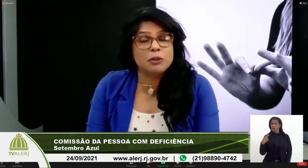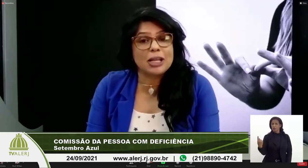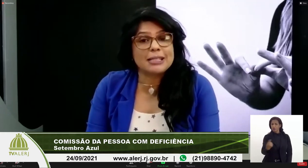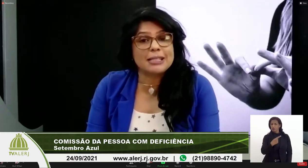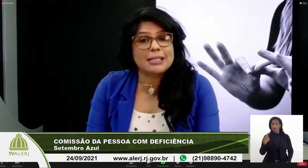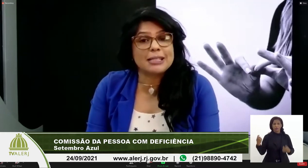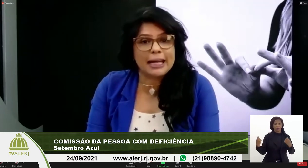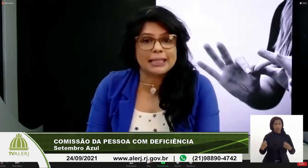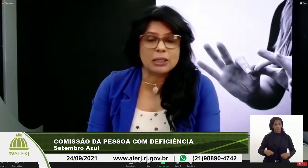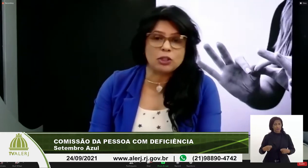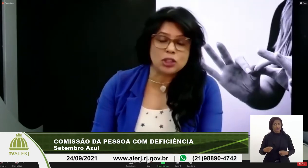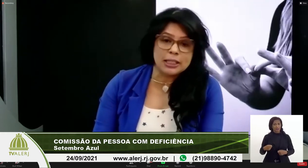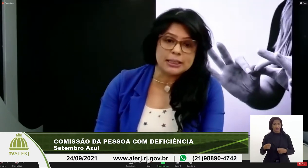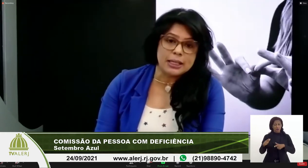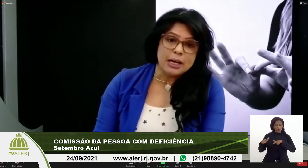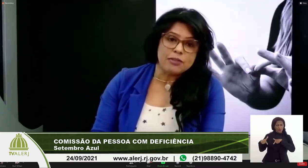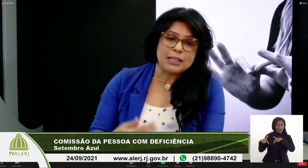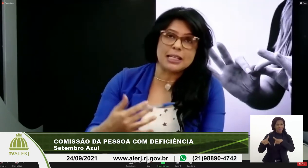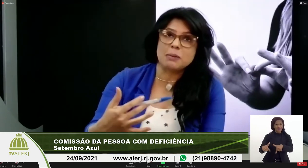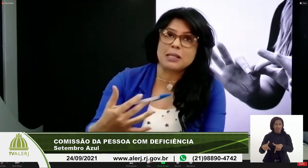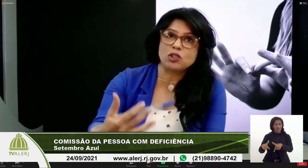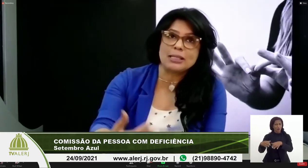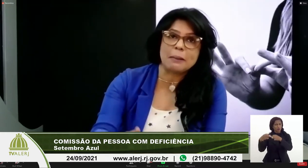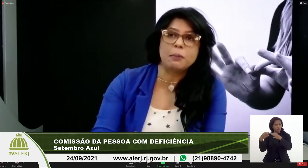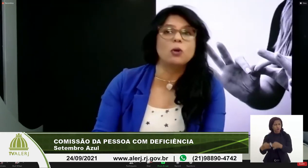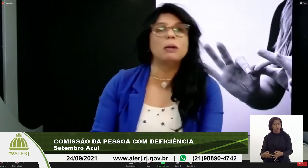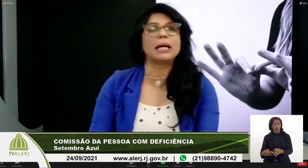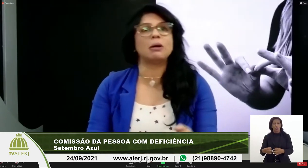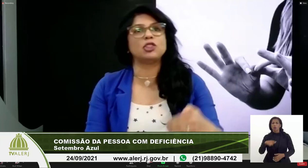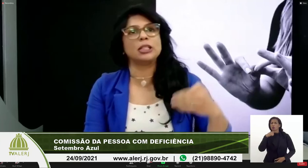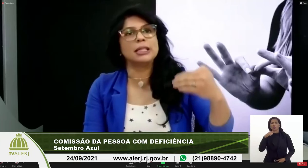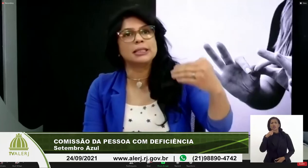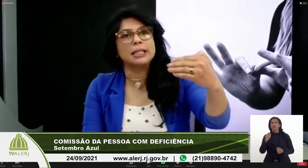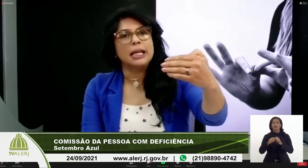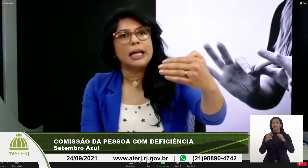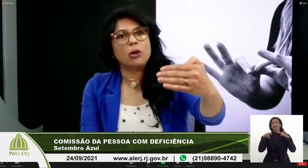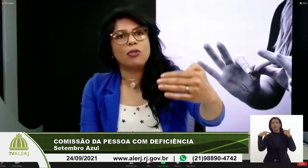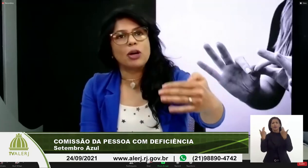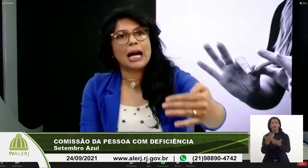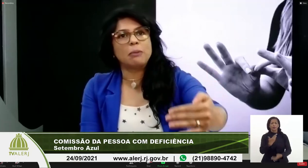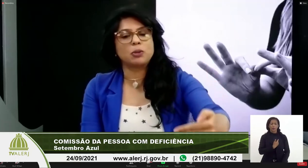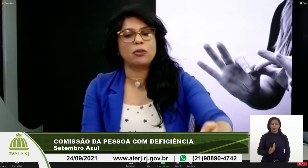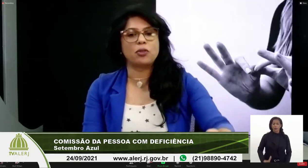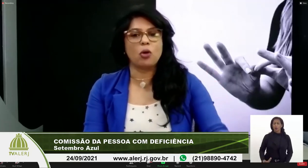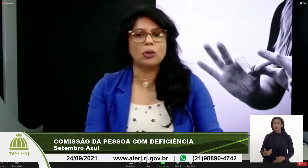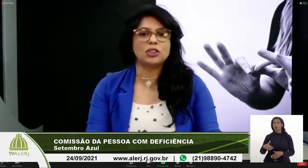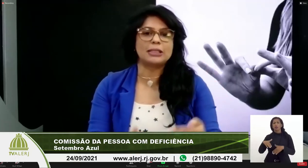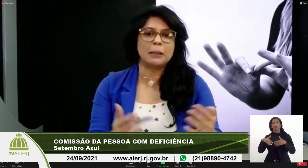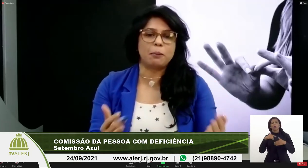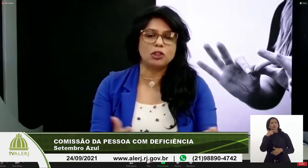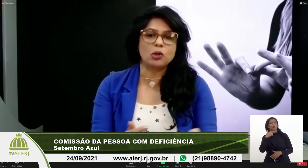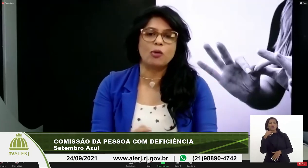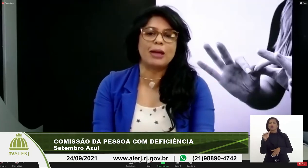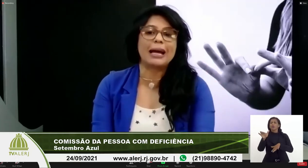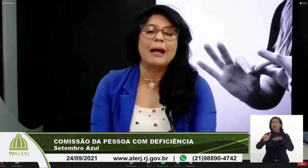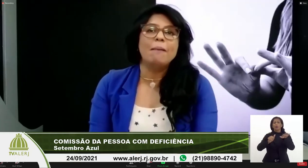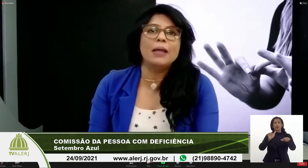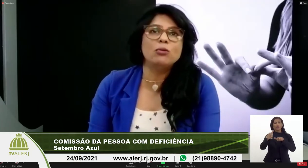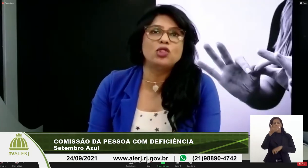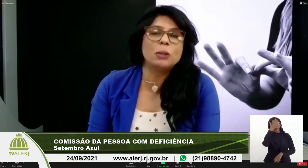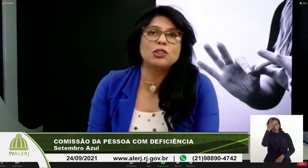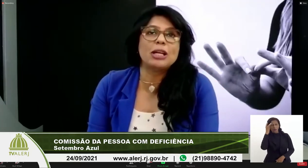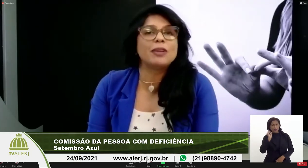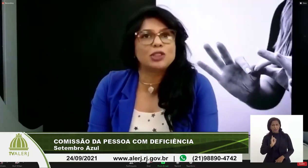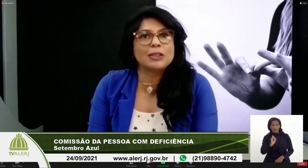precisamos de ação concreta não adianta fazermos audiência pública não adianta convocarmos pessoas se depois não houver